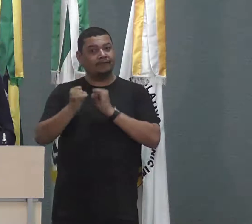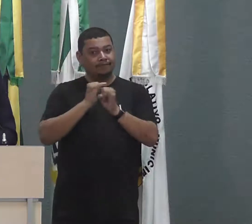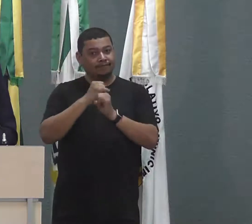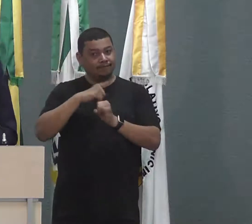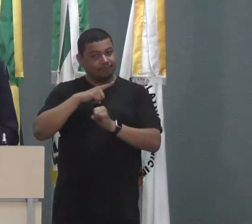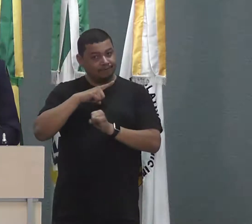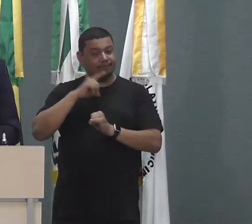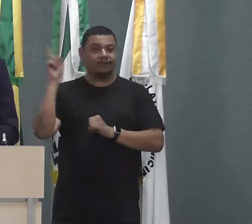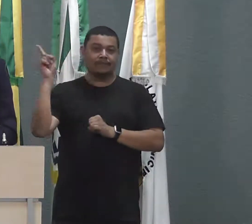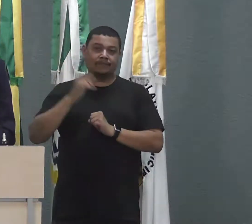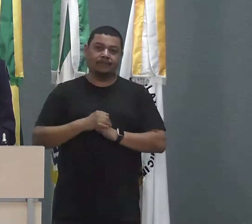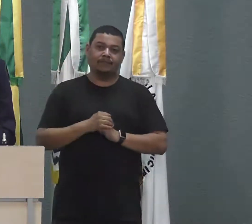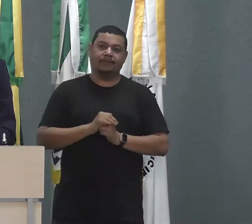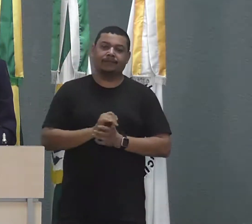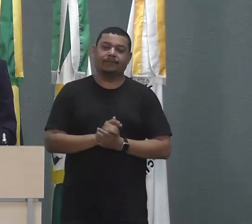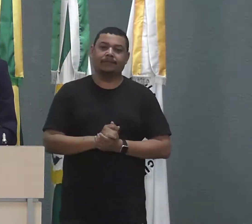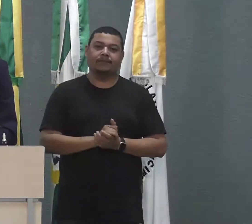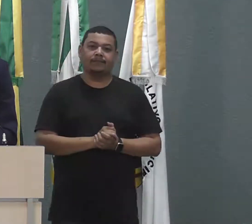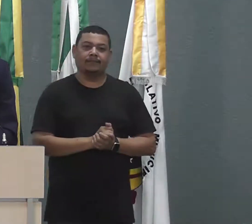internet, o que vai fazer?